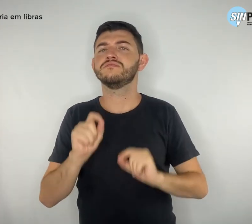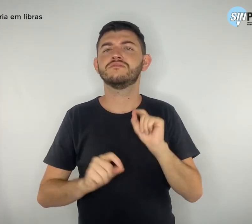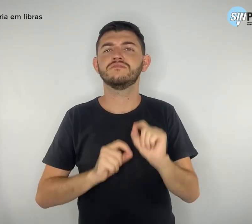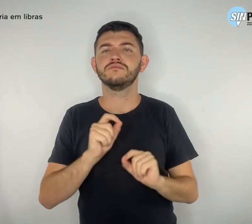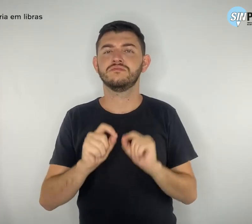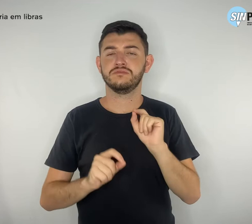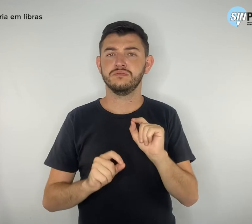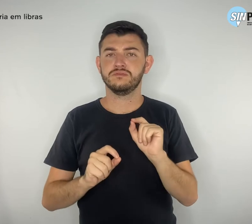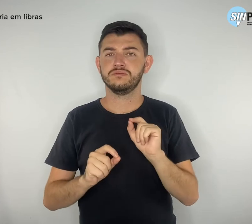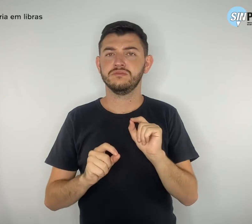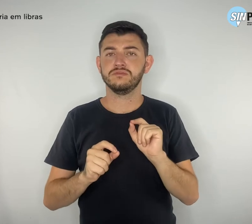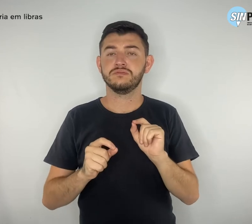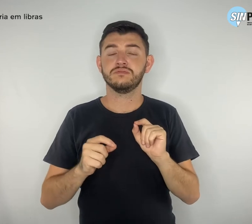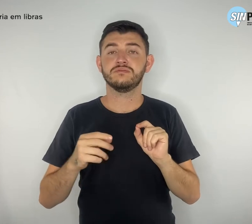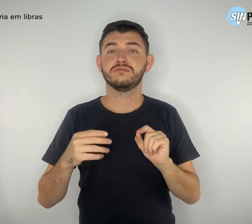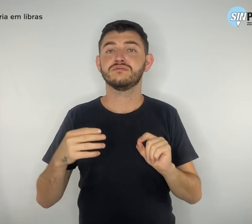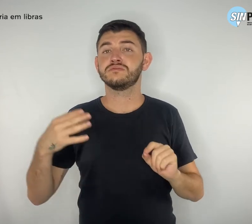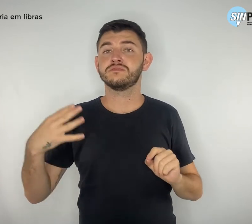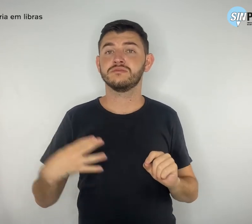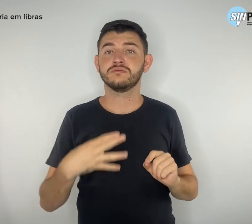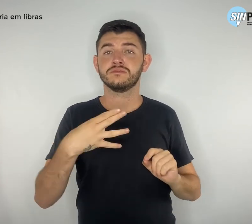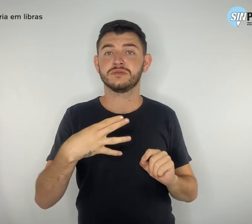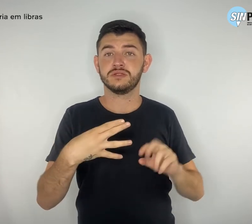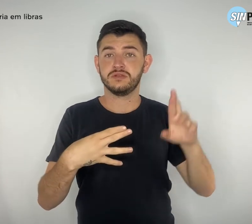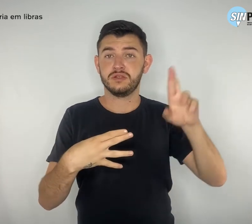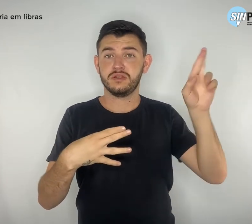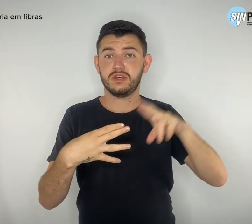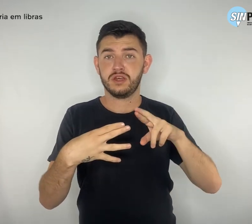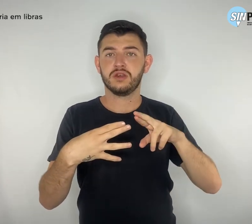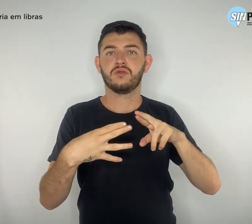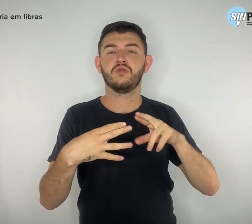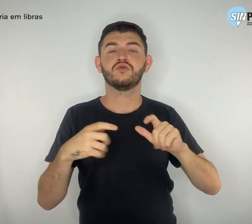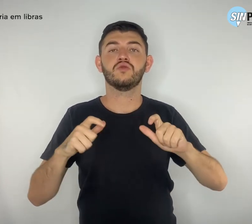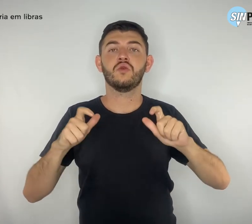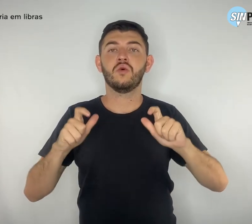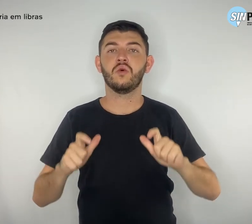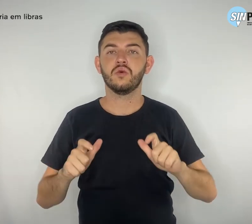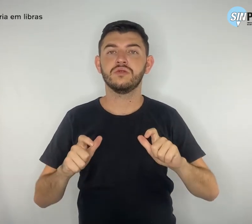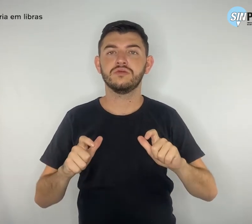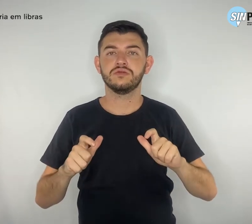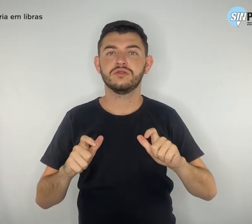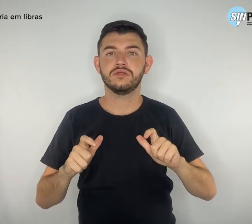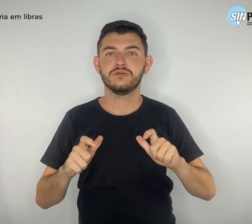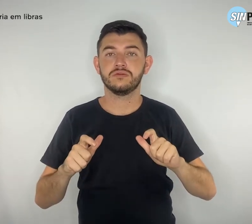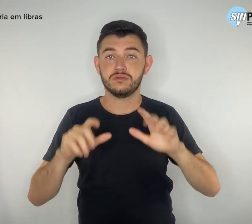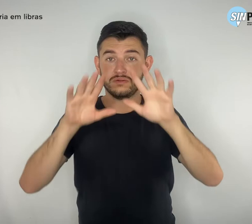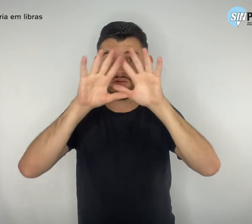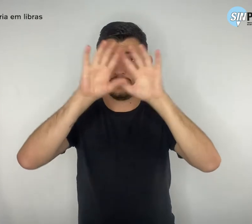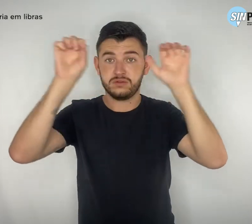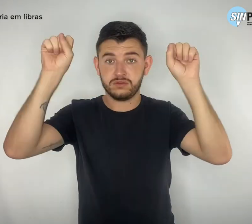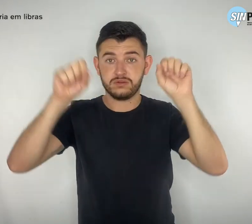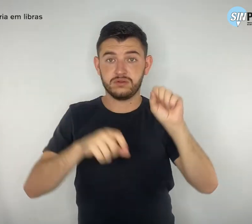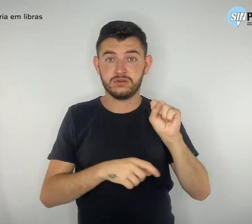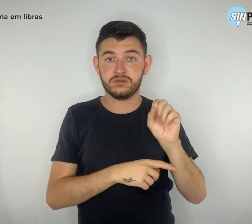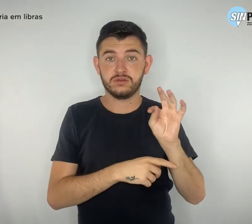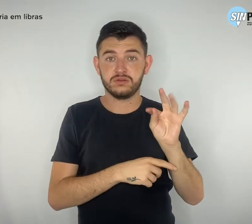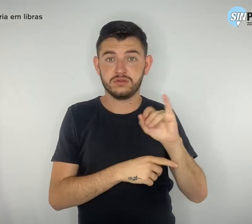no Superior Tribunal de Justiça e o Recurso Extraordinário no Supremo Tribunal Federal